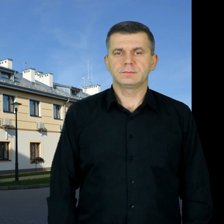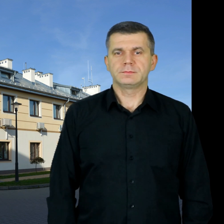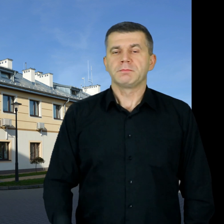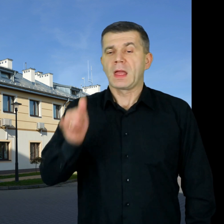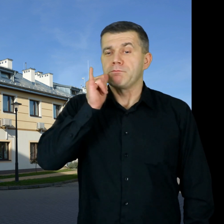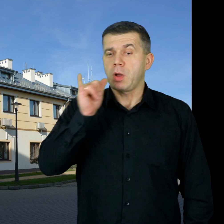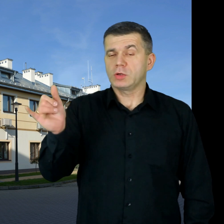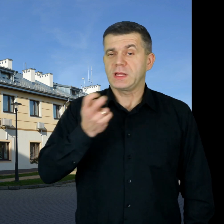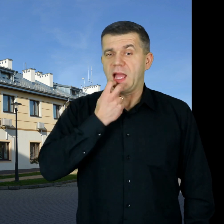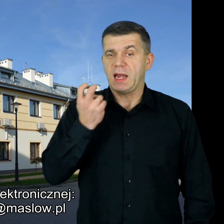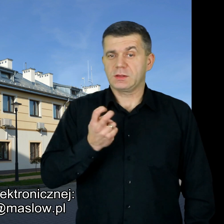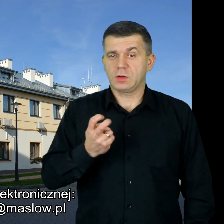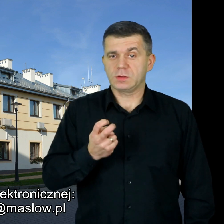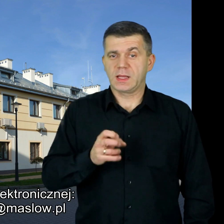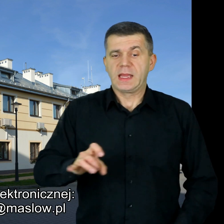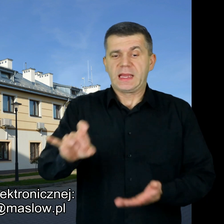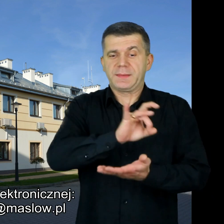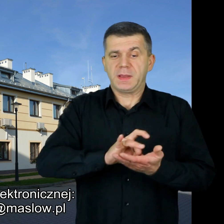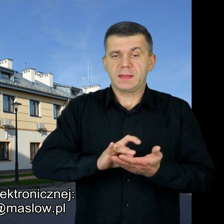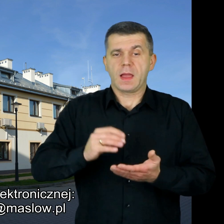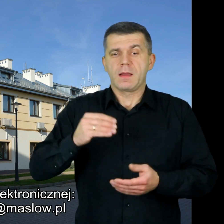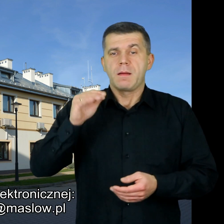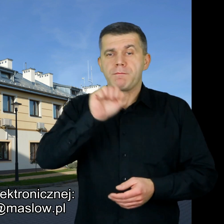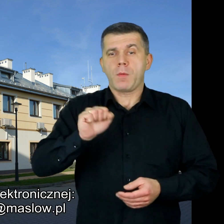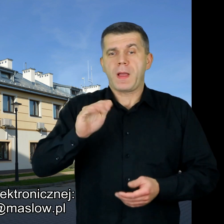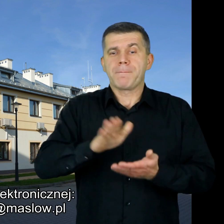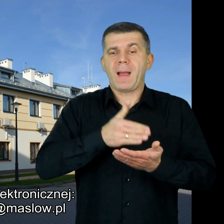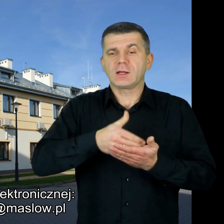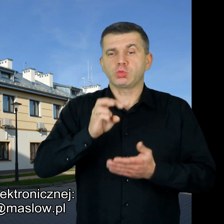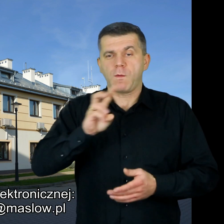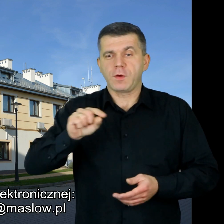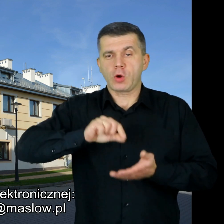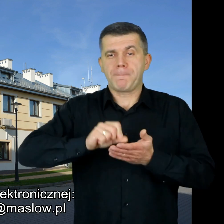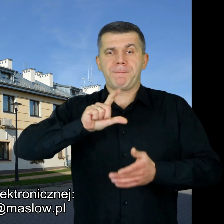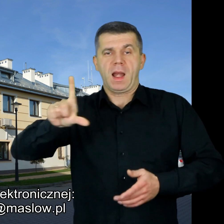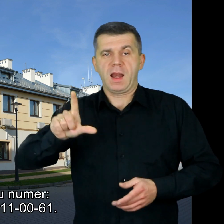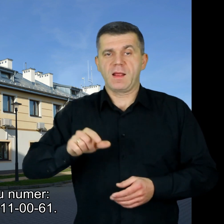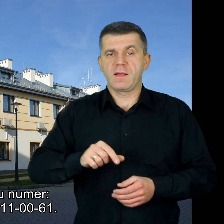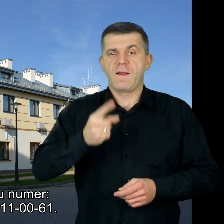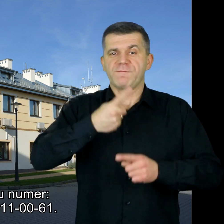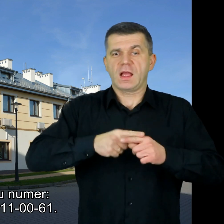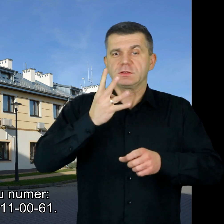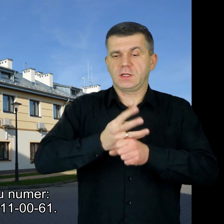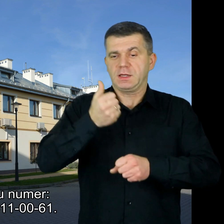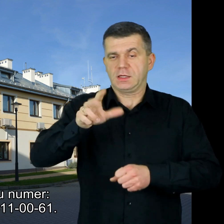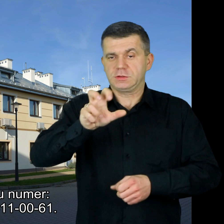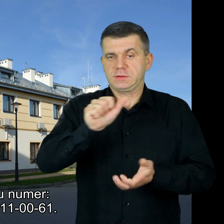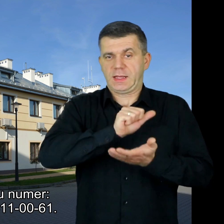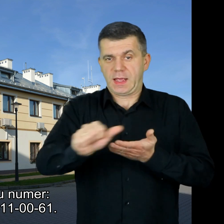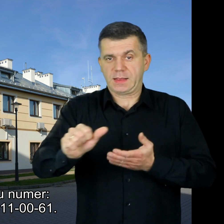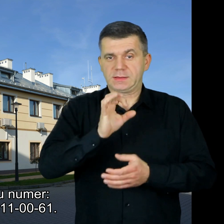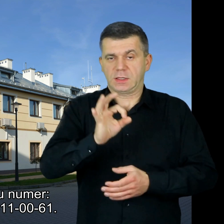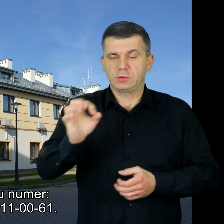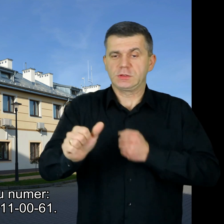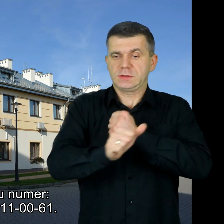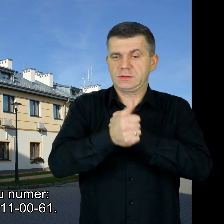Poczty elektronicznej gmina małpa masłow.pl faksu numer 41 311